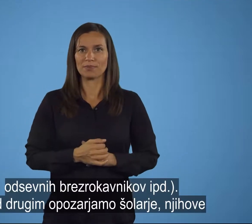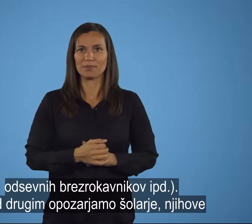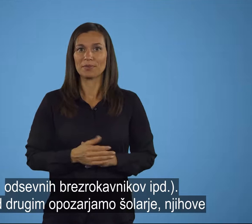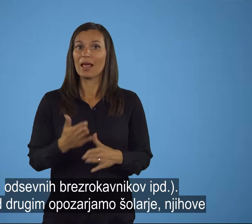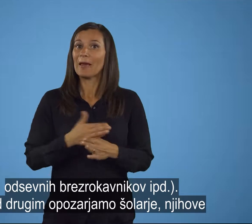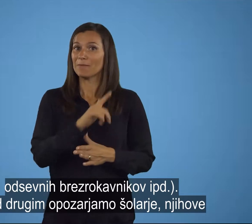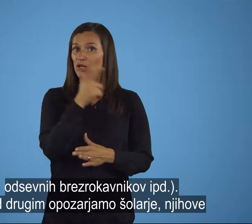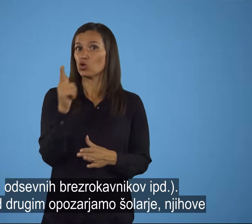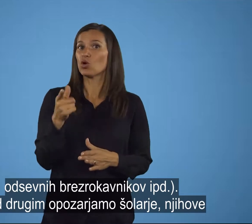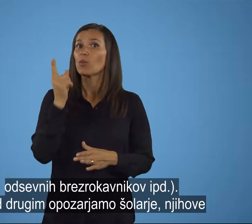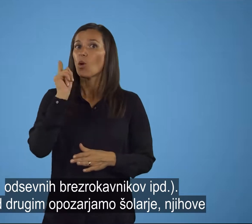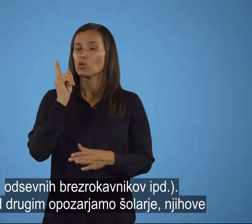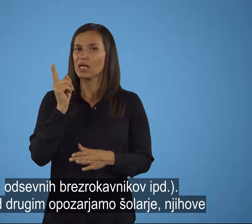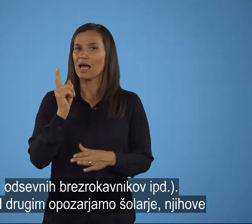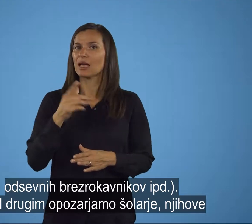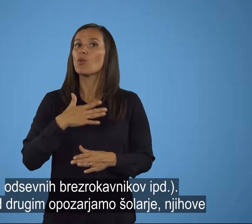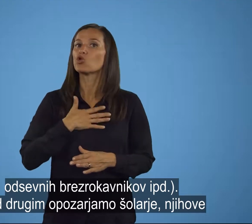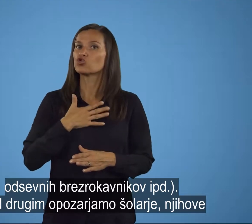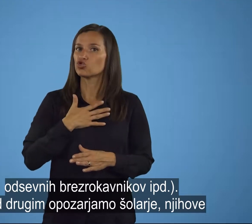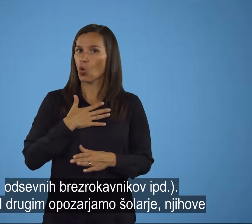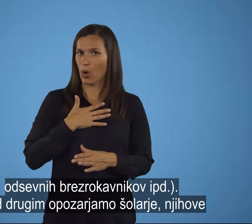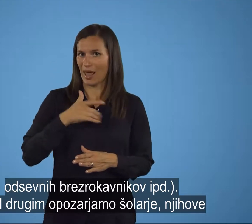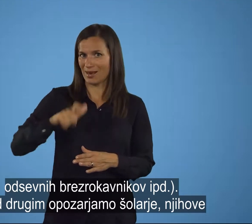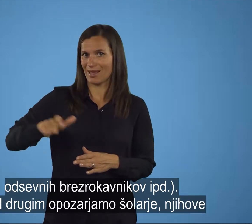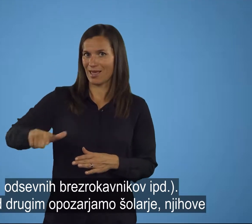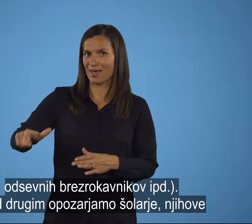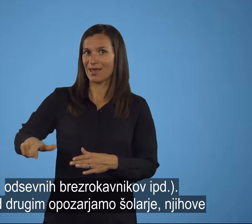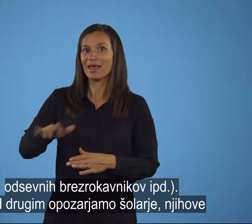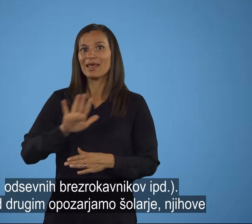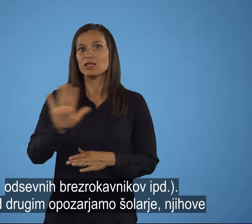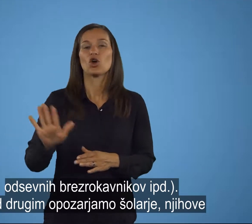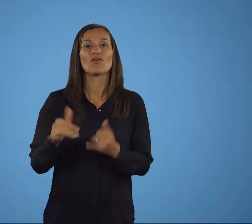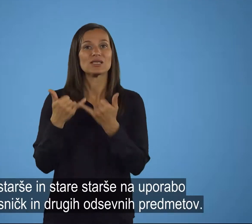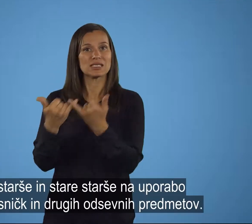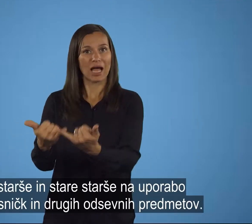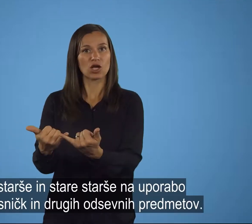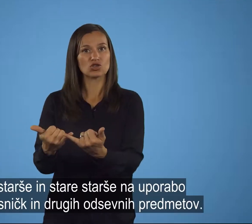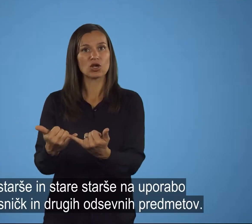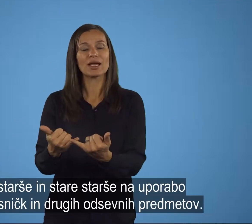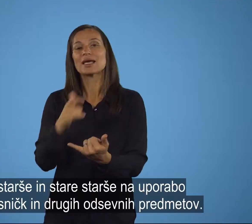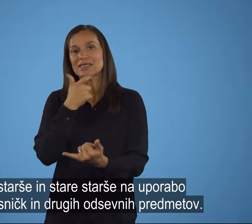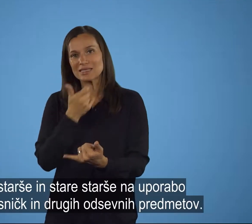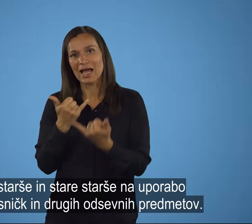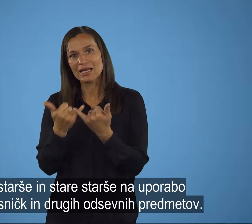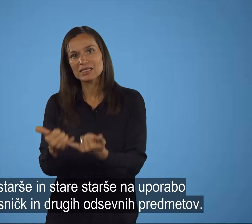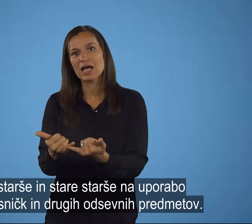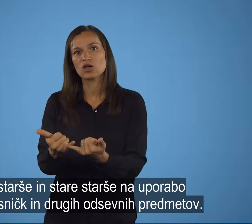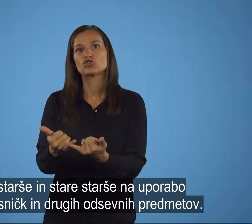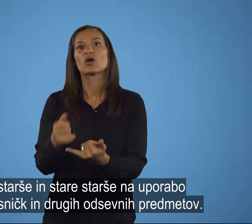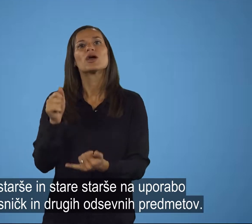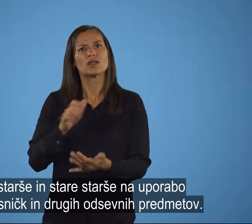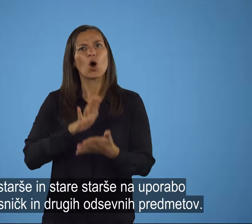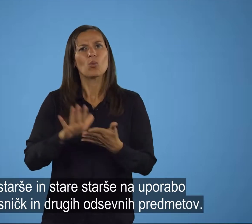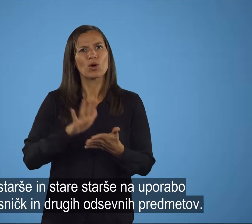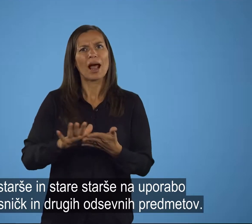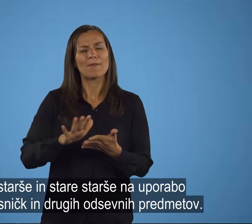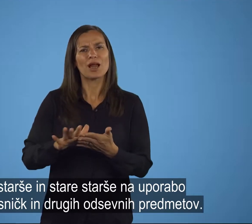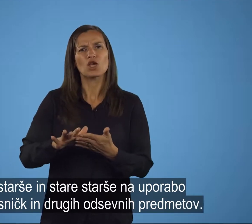Med drugim opozarjamo šolarje, njihove starše in stare starše, na uporabo kresničk in drugih odsevnih